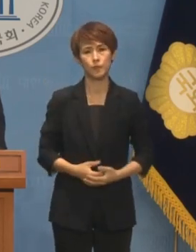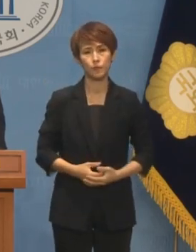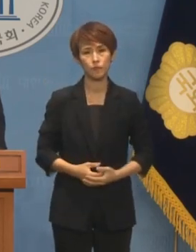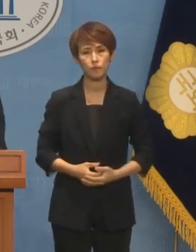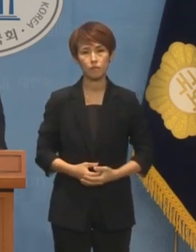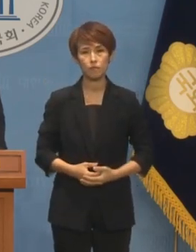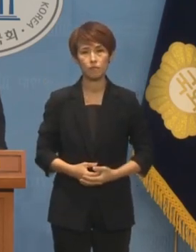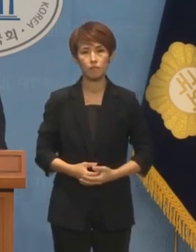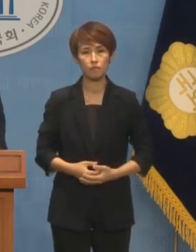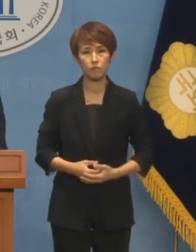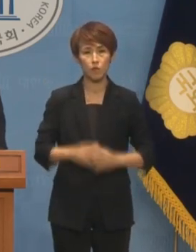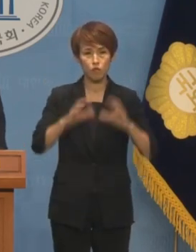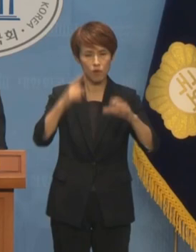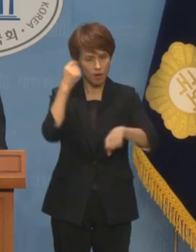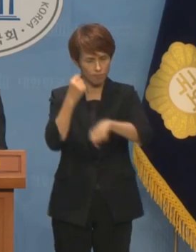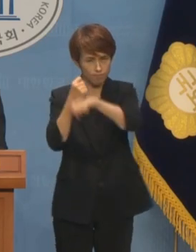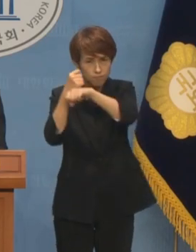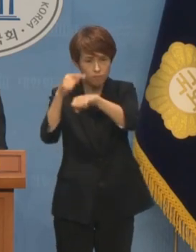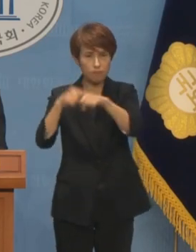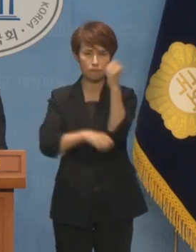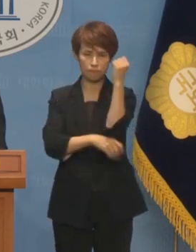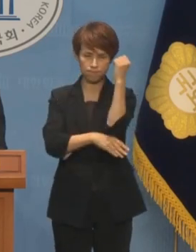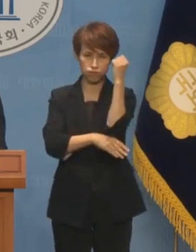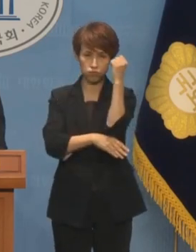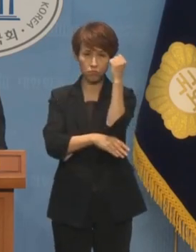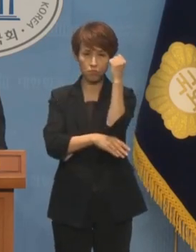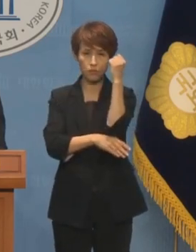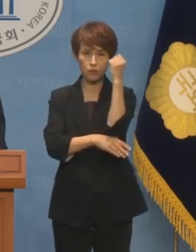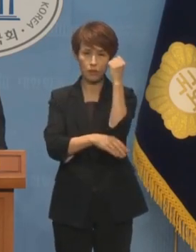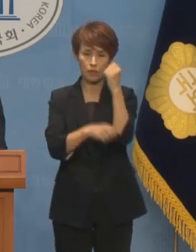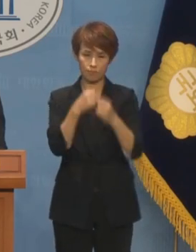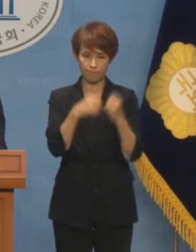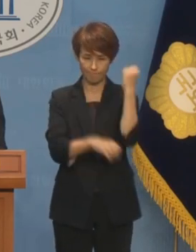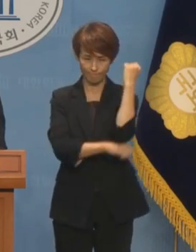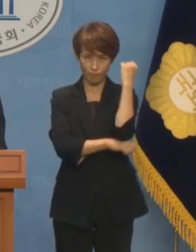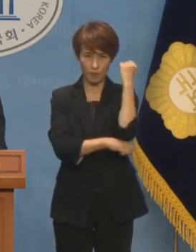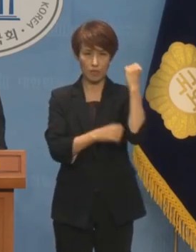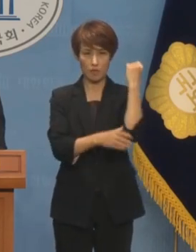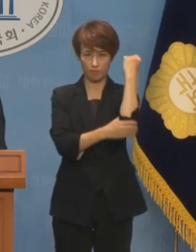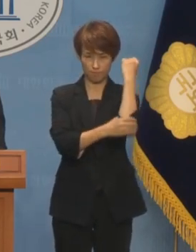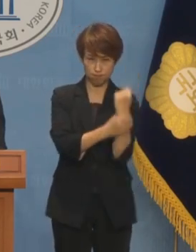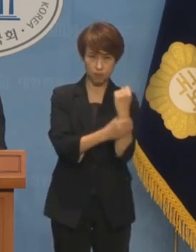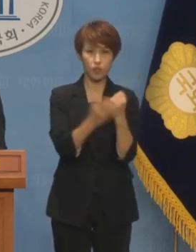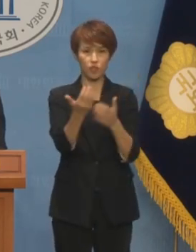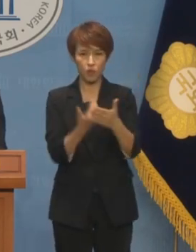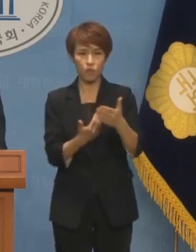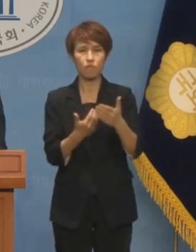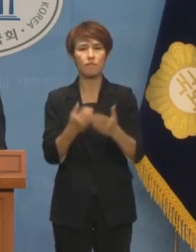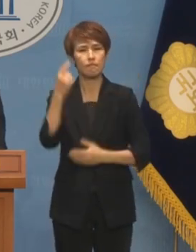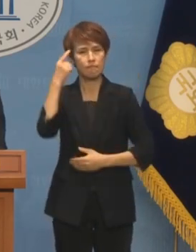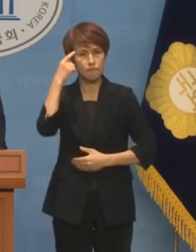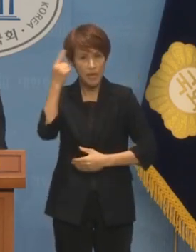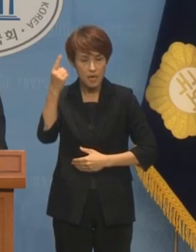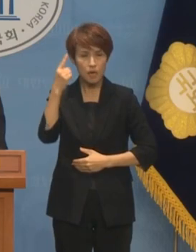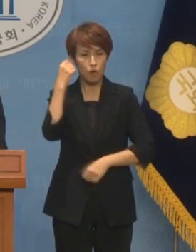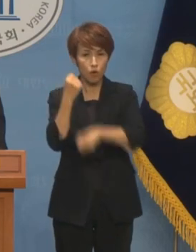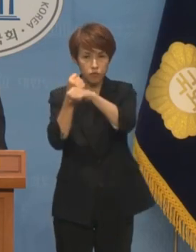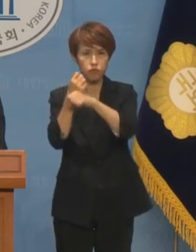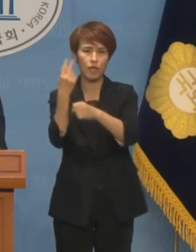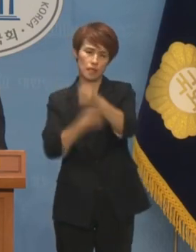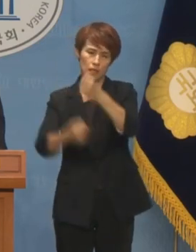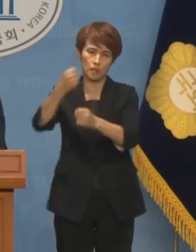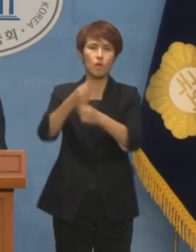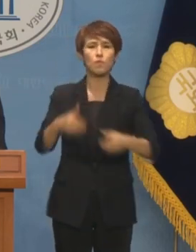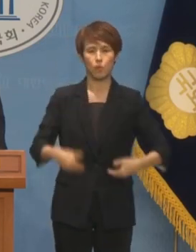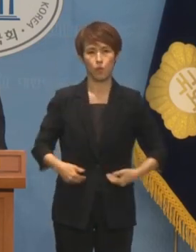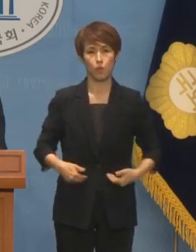국가 R&D가 뿌리까지 썩기 전에 국가 R&D 시스템을 다시 바로 세워야 합니다. 과학의